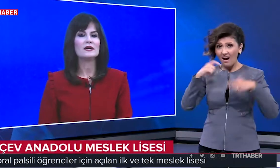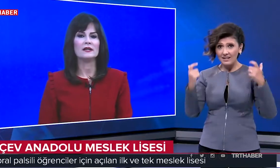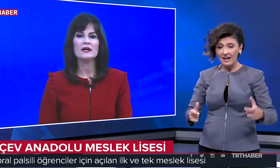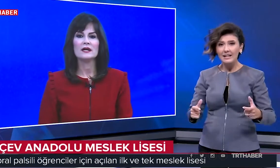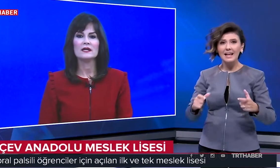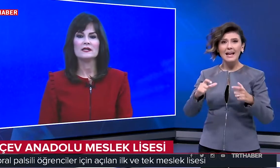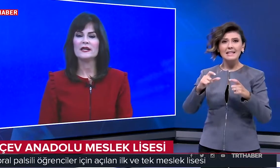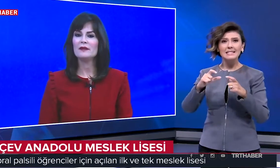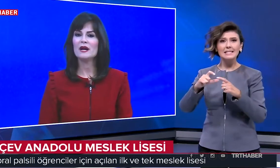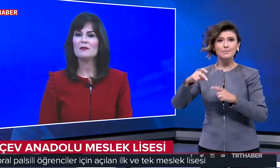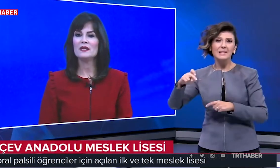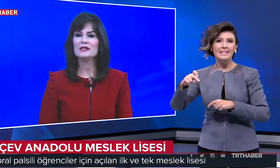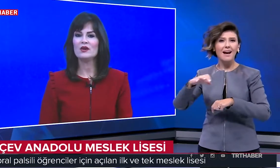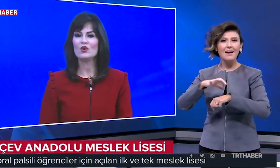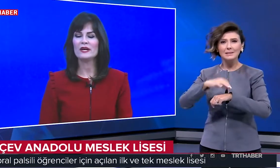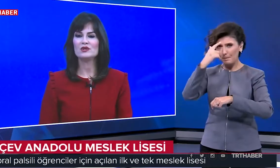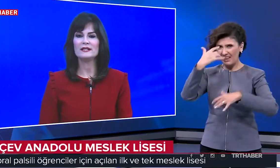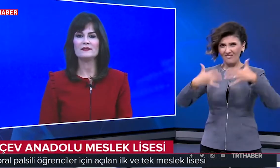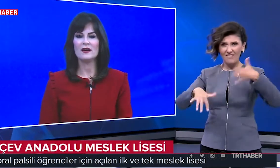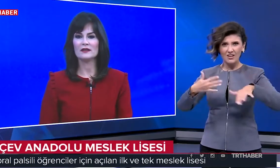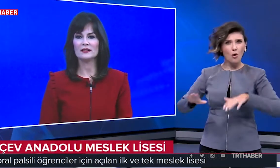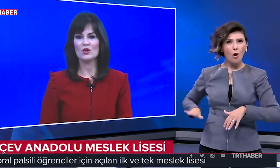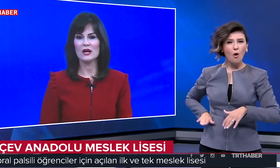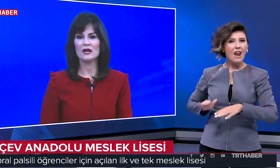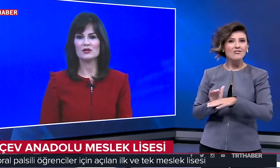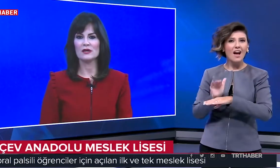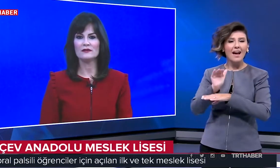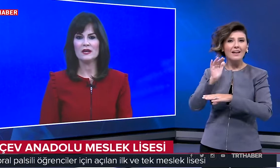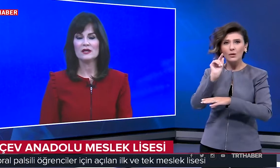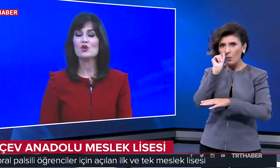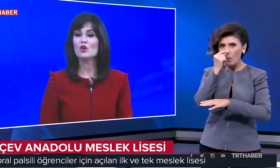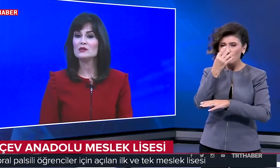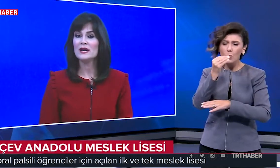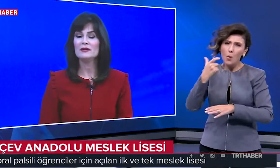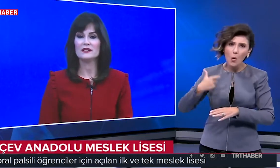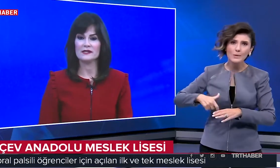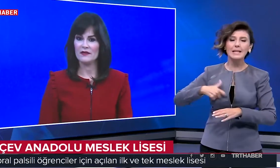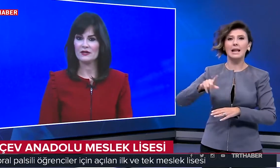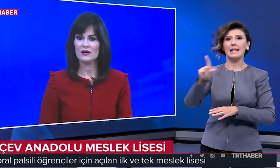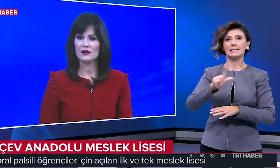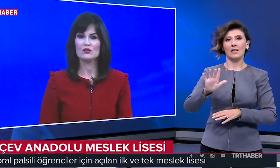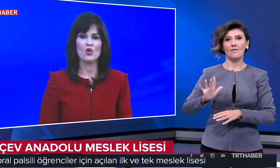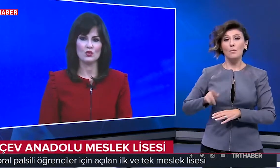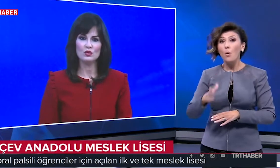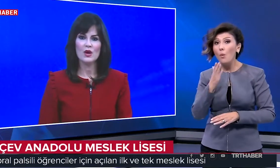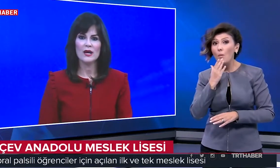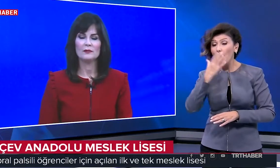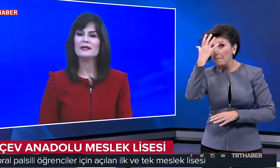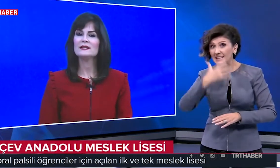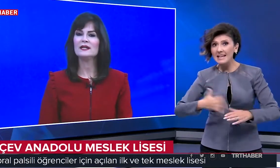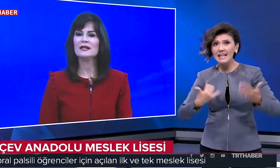Ankara'da serebral palsili öğrencilerin hayatını kolaylaştıran çok özel bir lise var. Bu okul